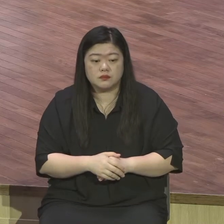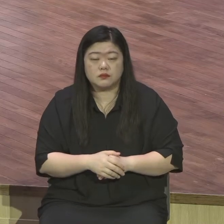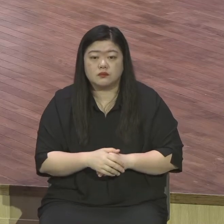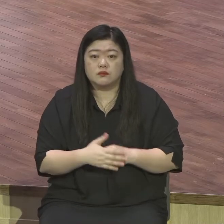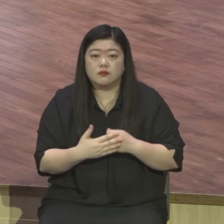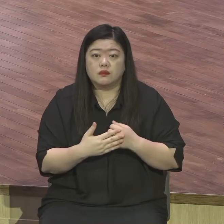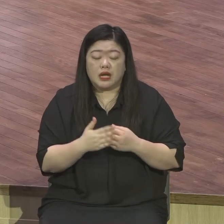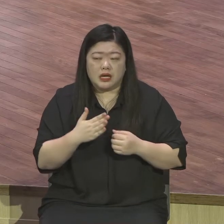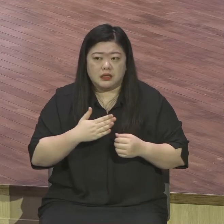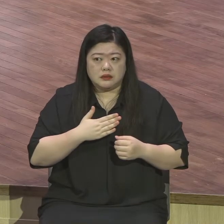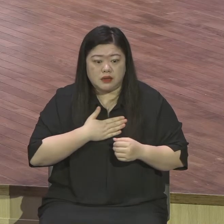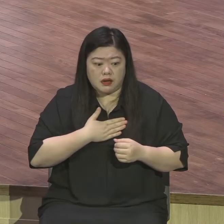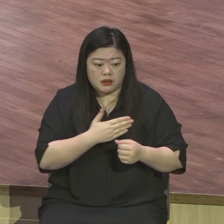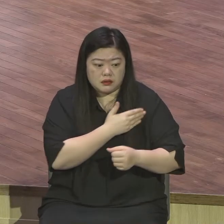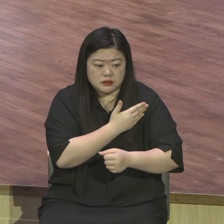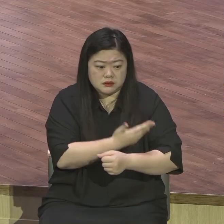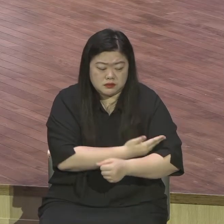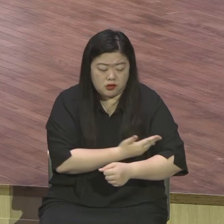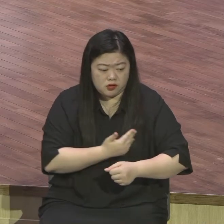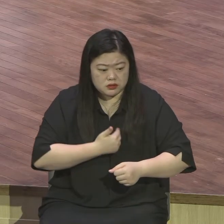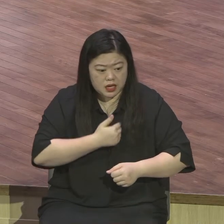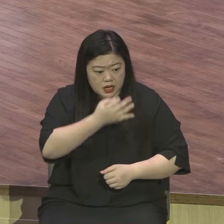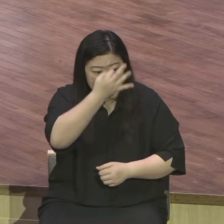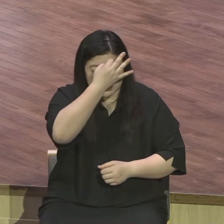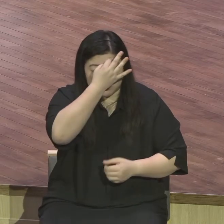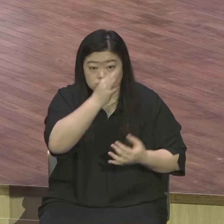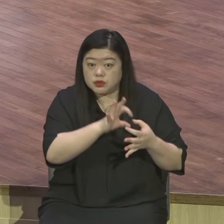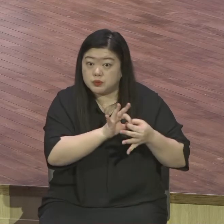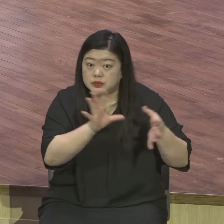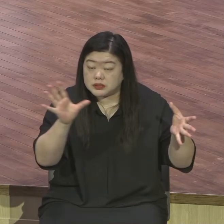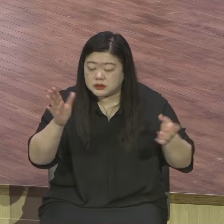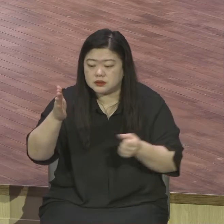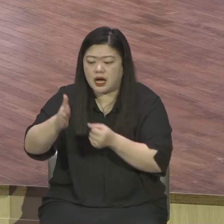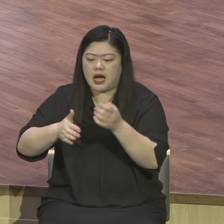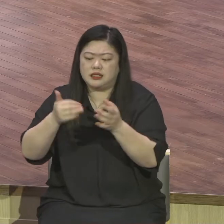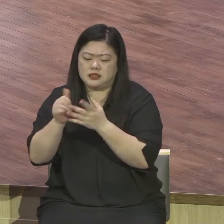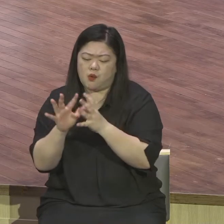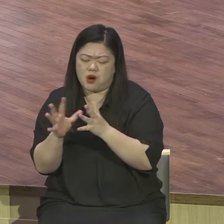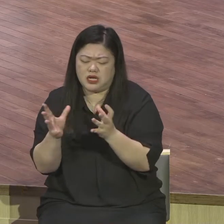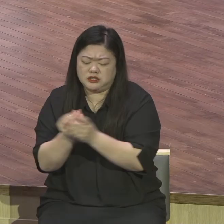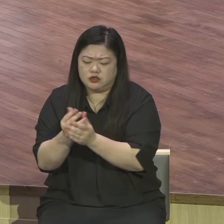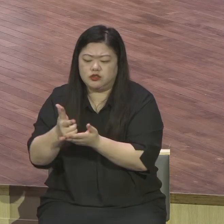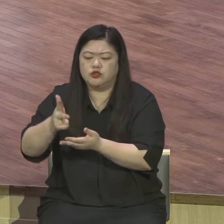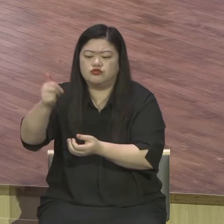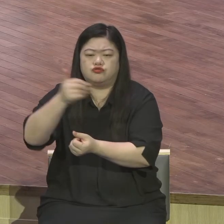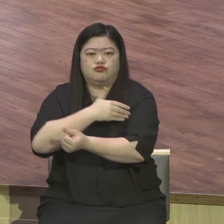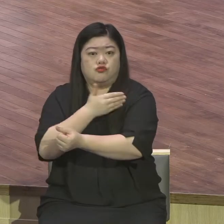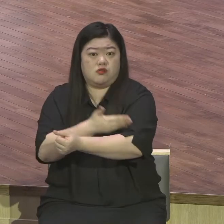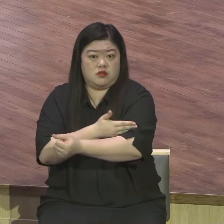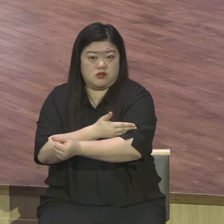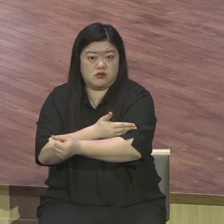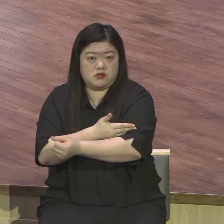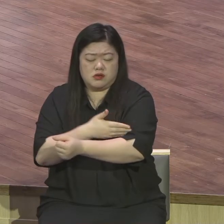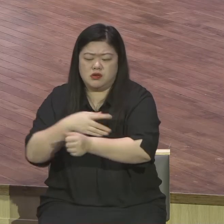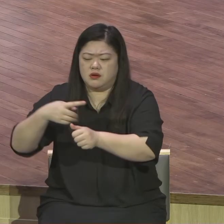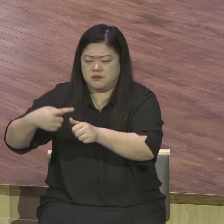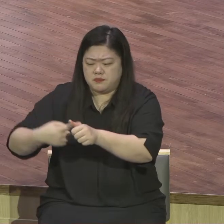절대주권이라는 사실 절대주권 모든 종교는 인간이 절대자를 차당하는